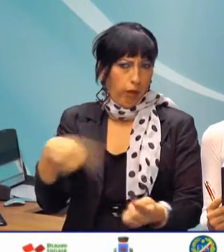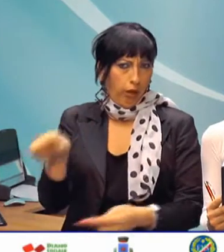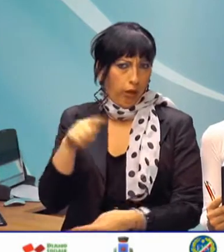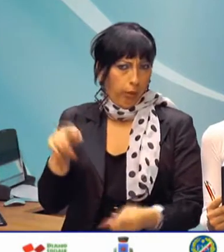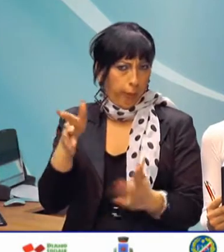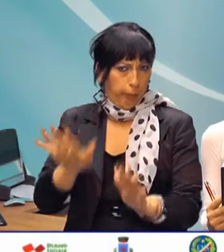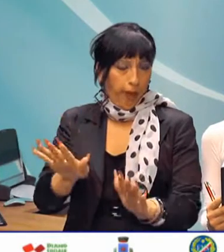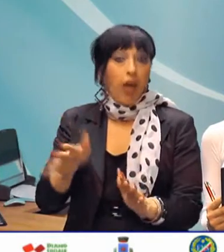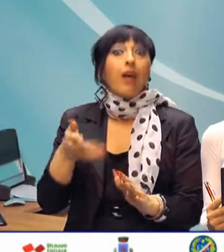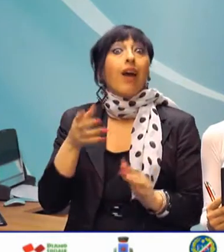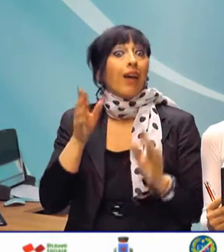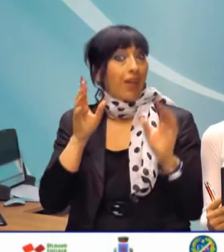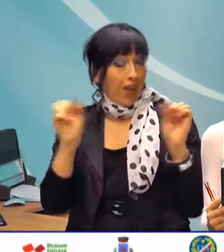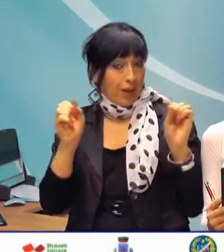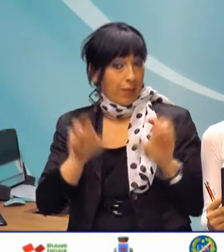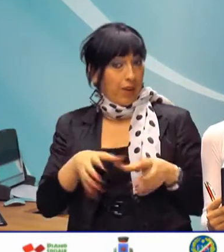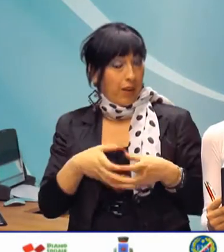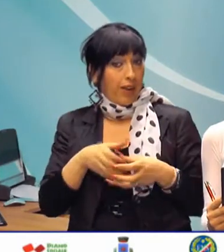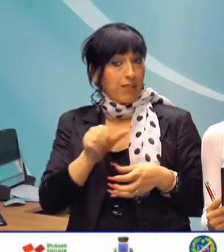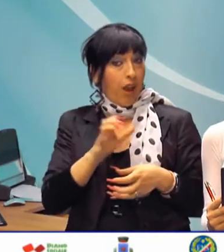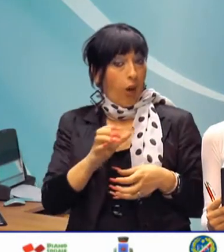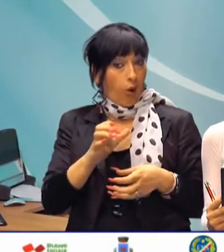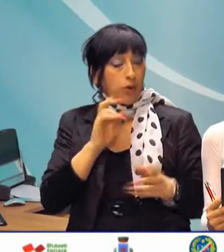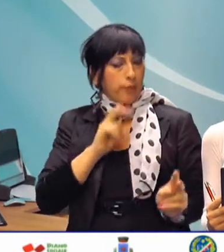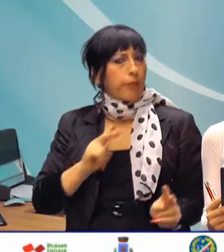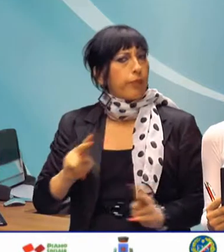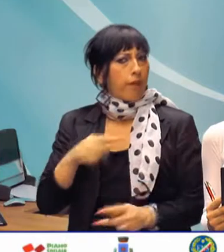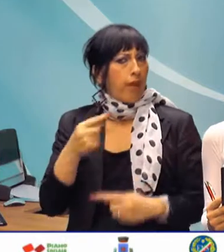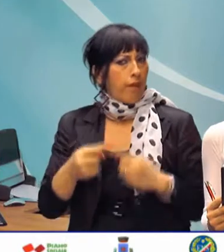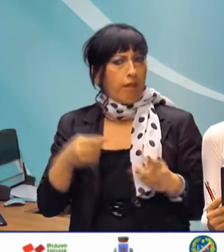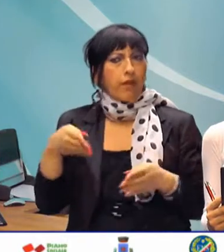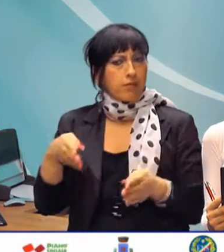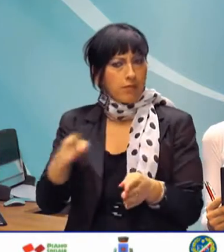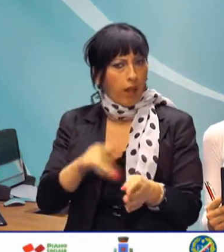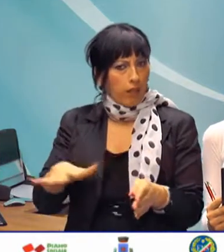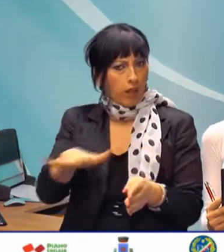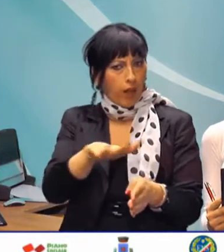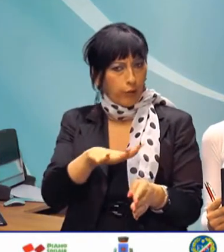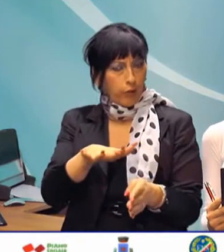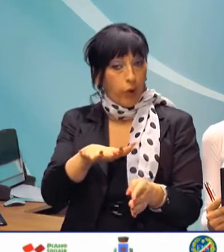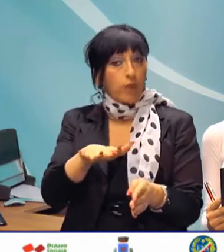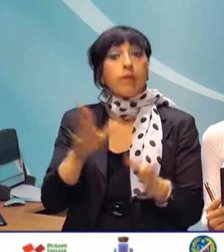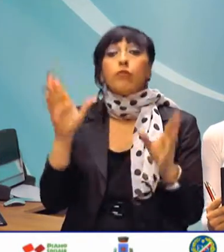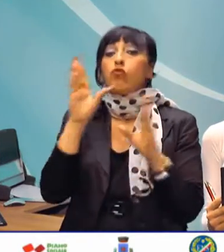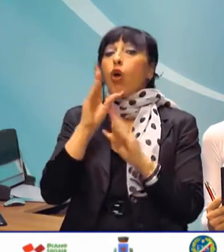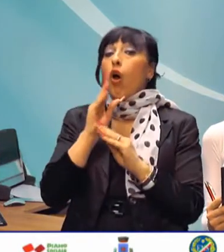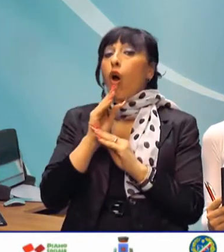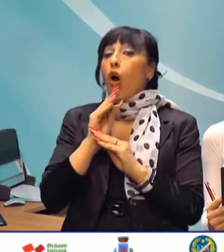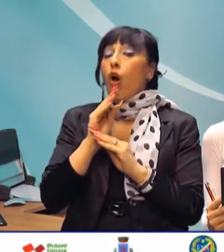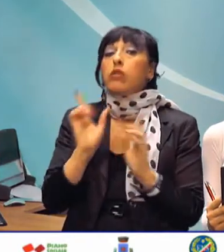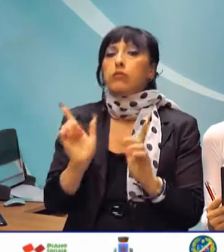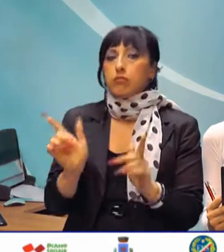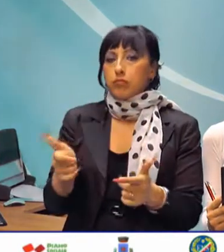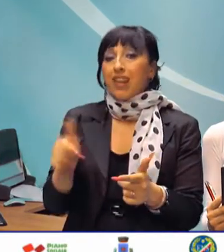da parte dei carabinieri della compagnia di Sala Consilina per il controllo delle strade del territorio. In nottata i militari hanno